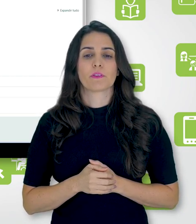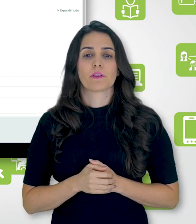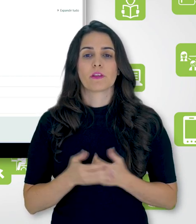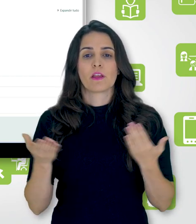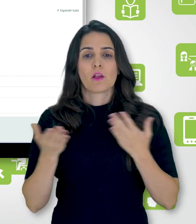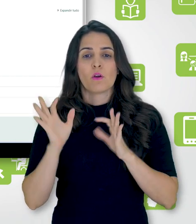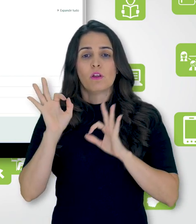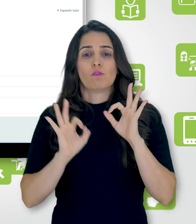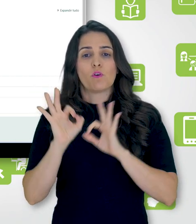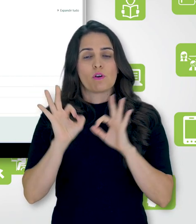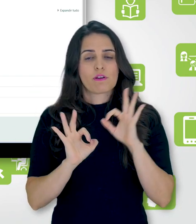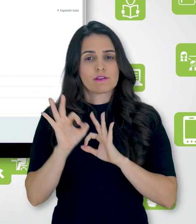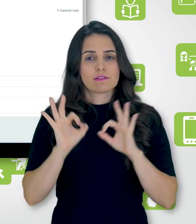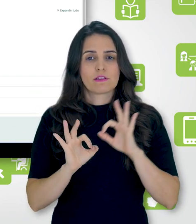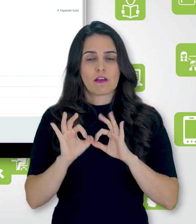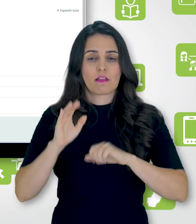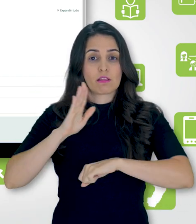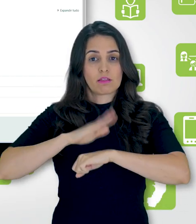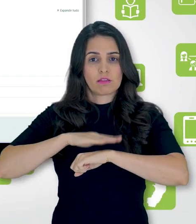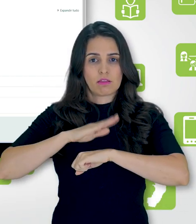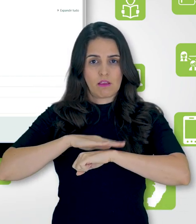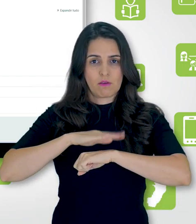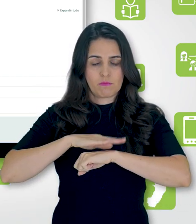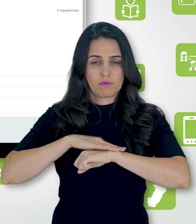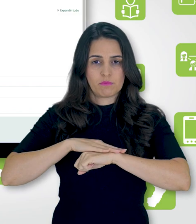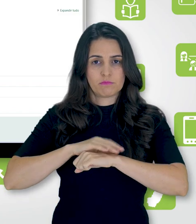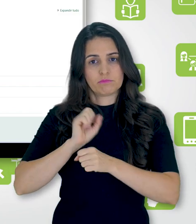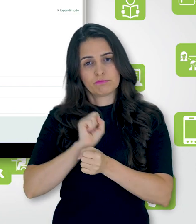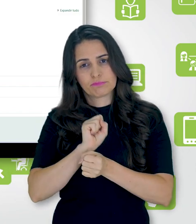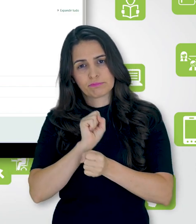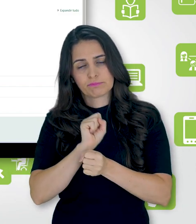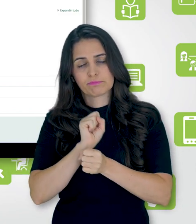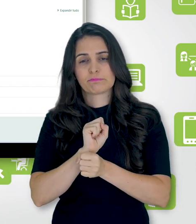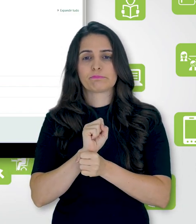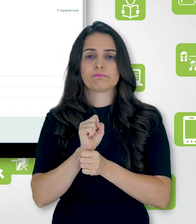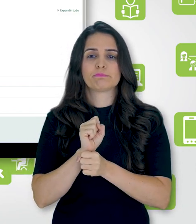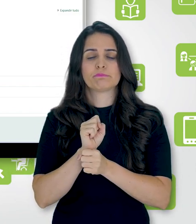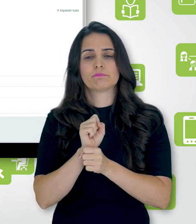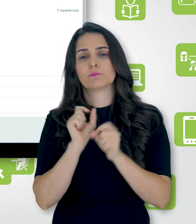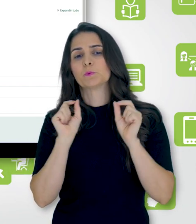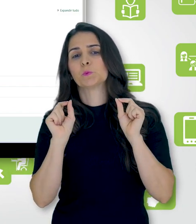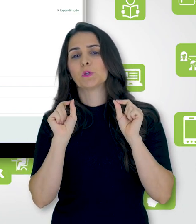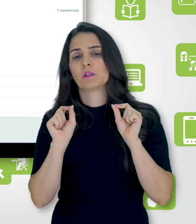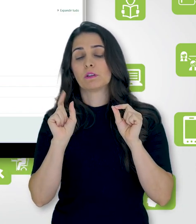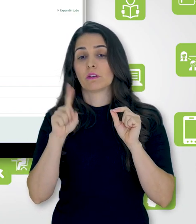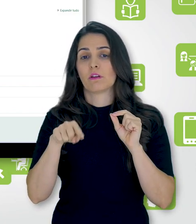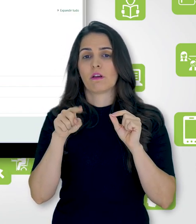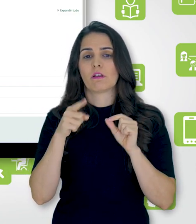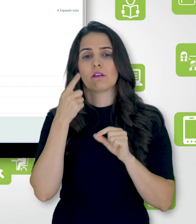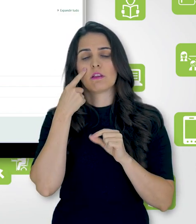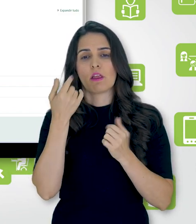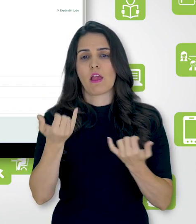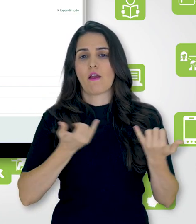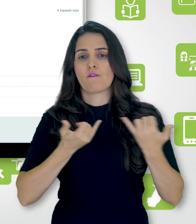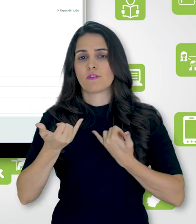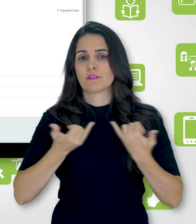ordenar essa barra sobre o tempo usando a conclusão esperada, e aí aqui ele já está me avisando